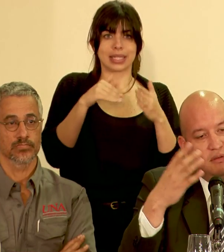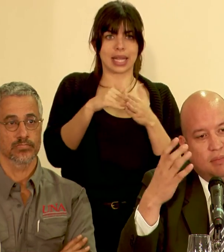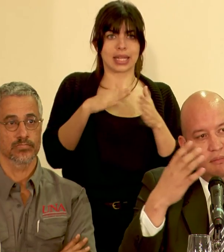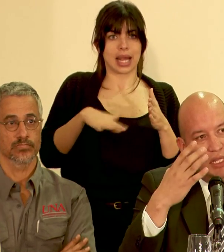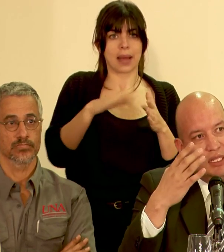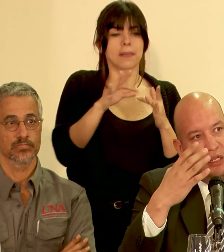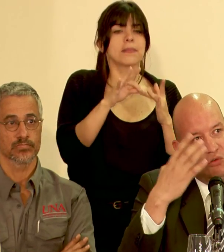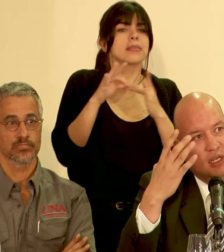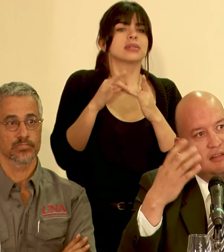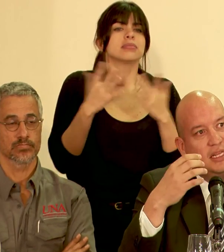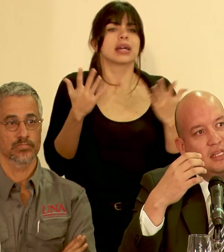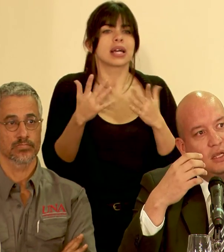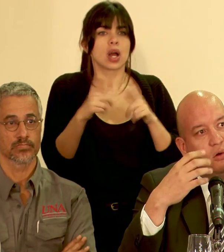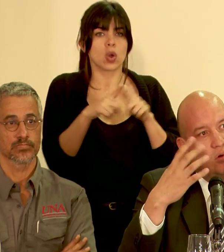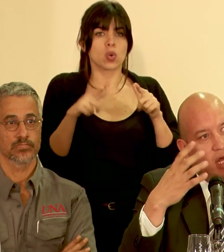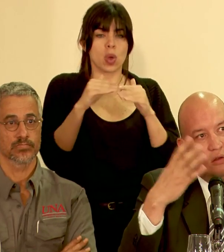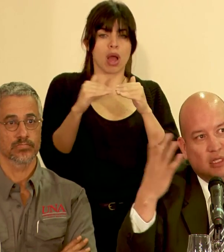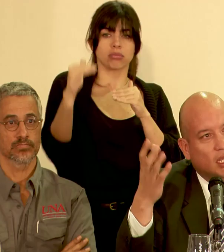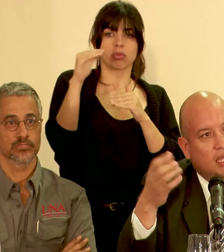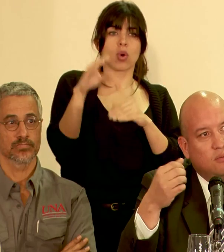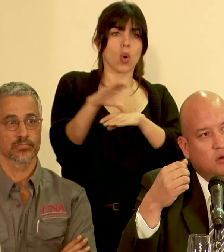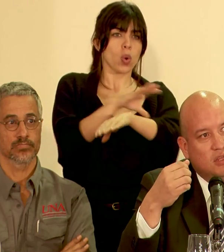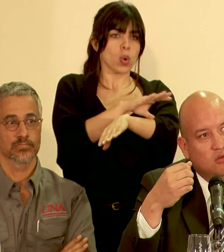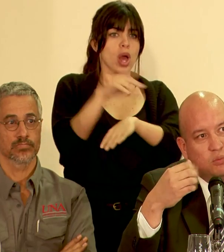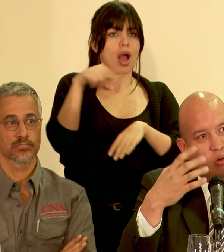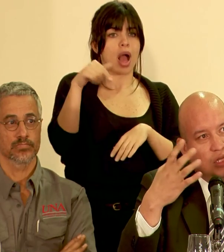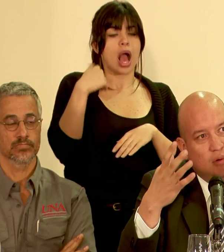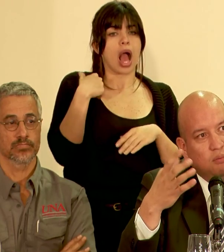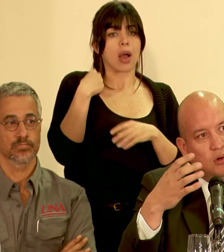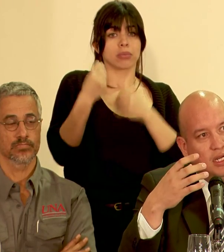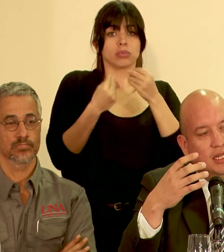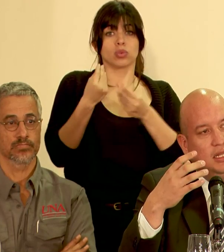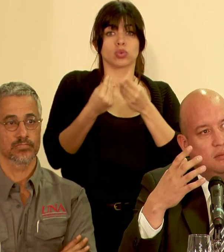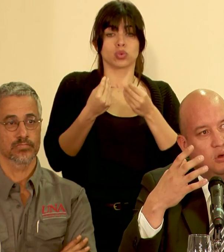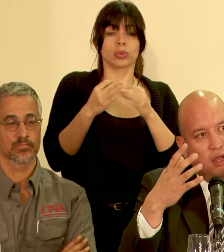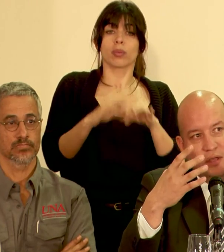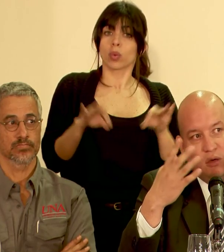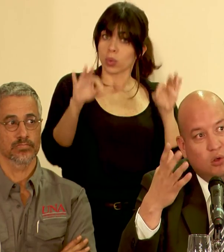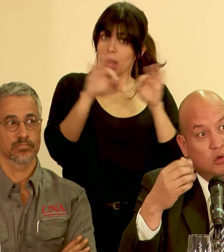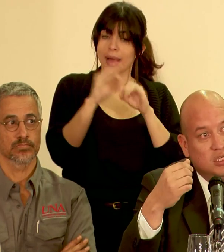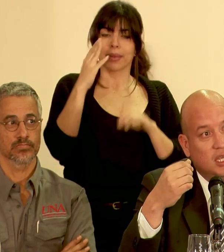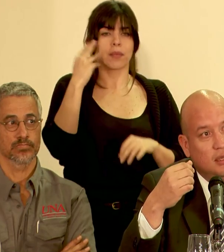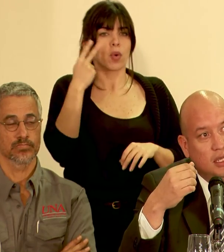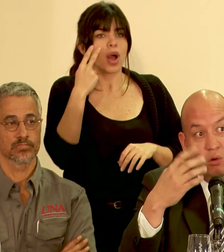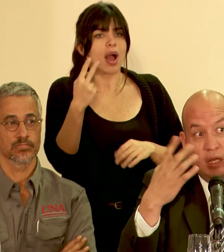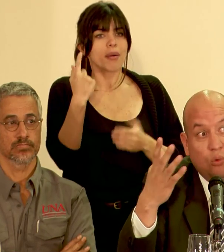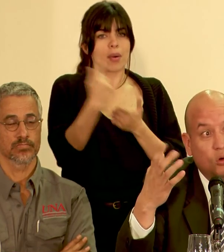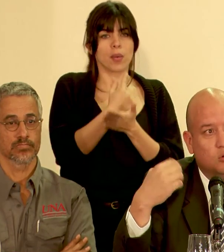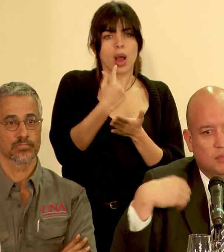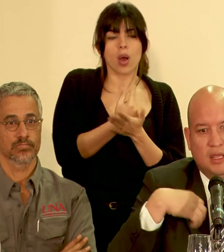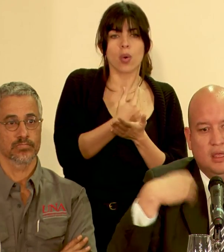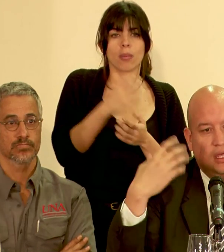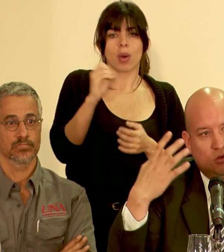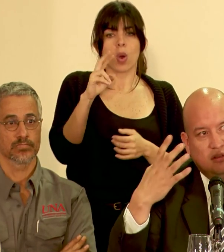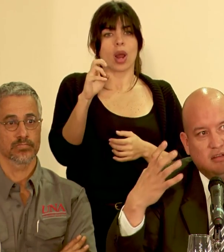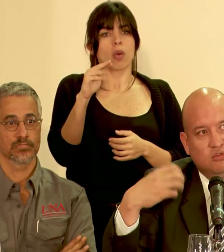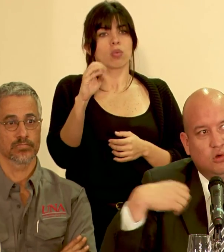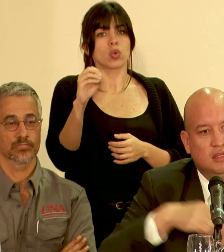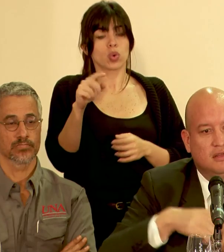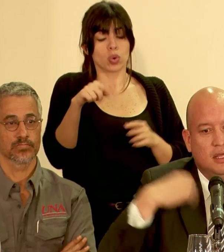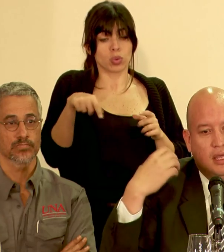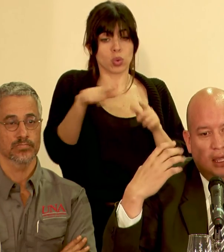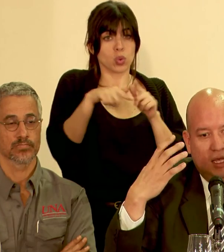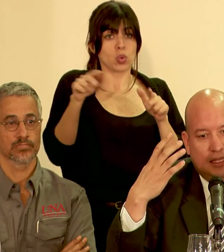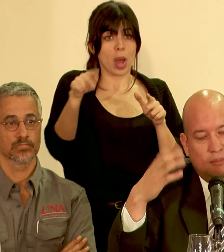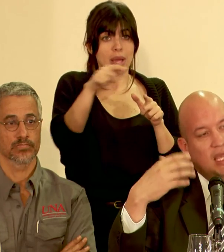principalmente en las zonas altas de Corona donde hay un proceso productivo importante en Moravia en Goicochea en Oriamuno en todas estas